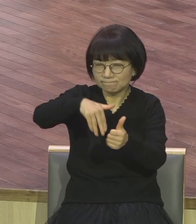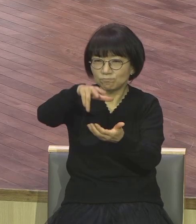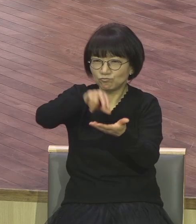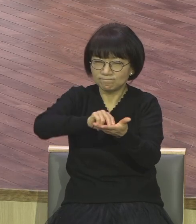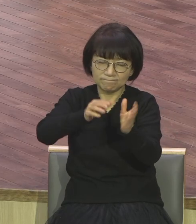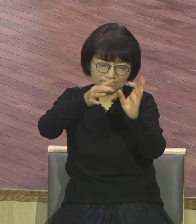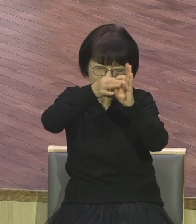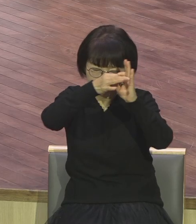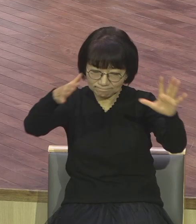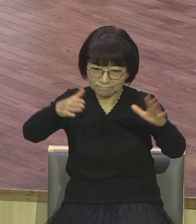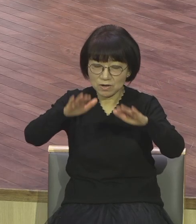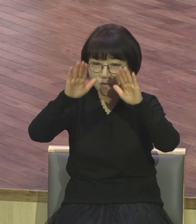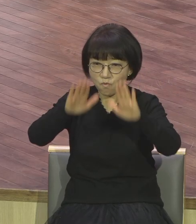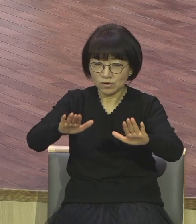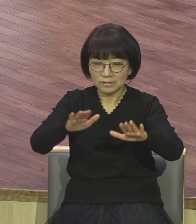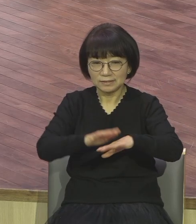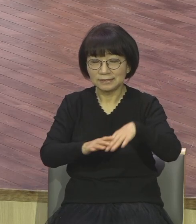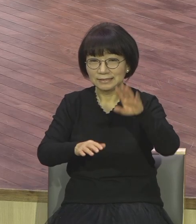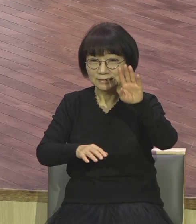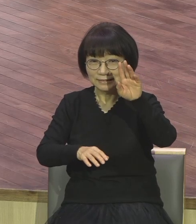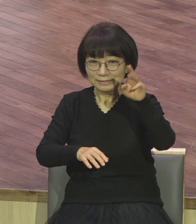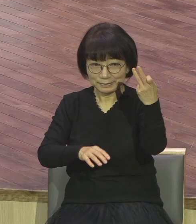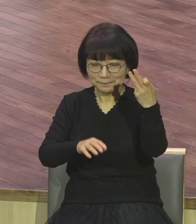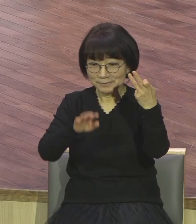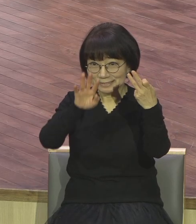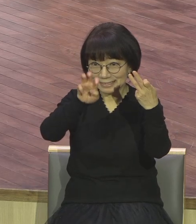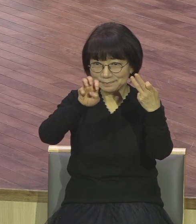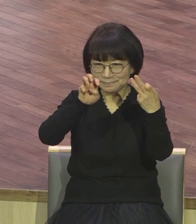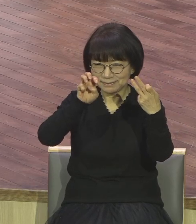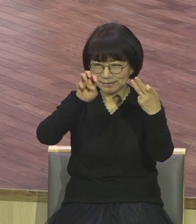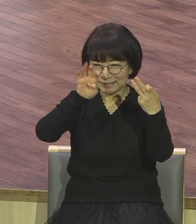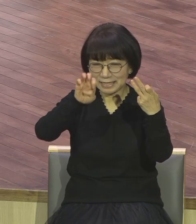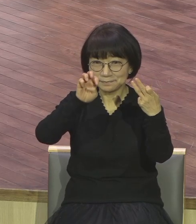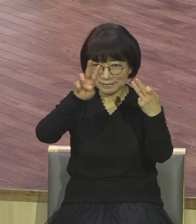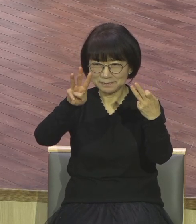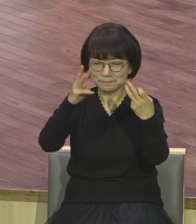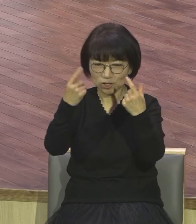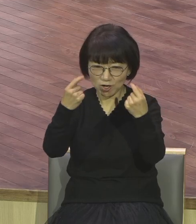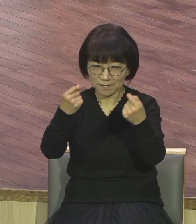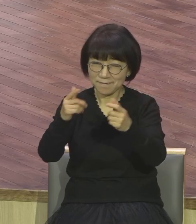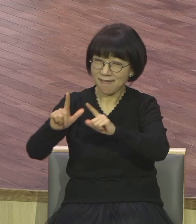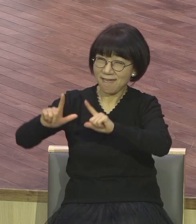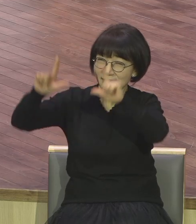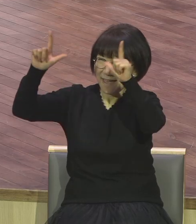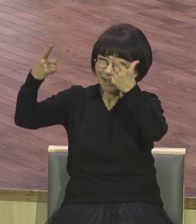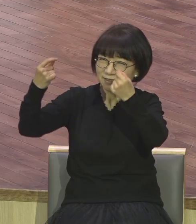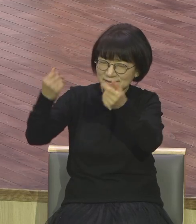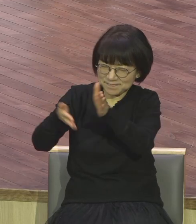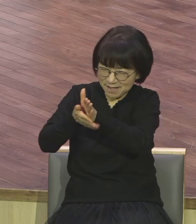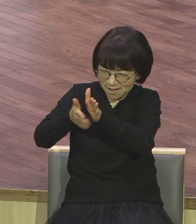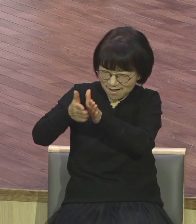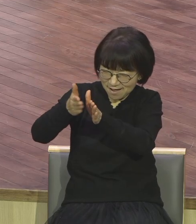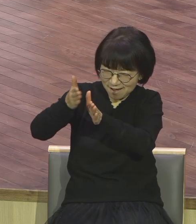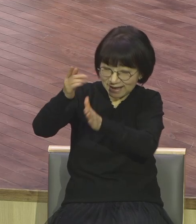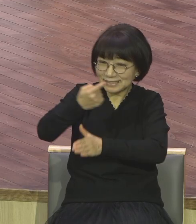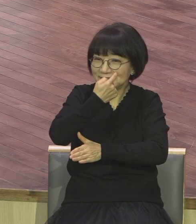43절 말씀처럼 해와 같이 빛나는 정거 있는 삶을 사기를 죄물로 축복합니다